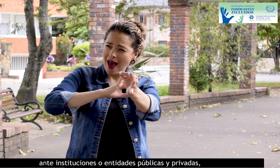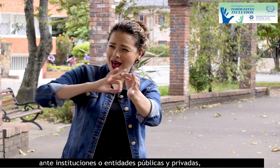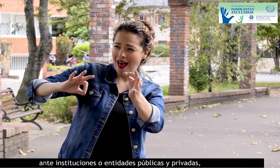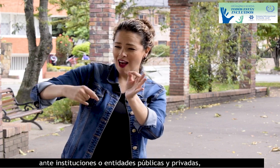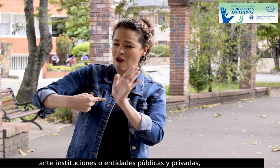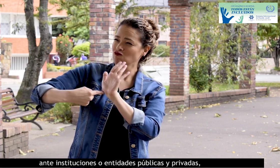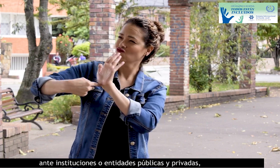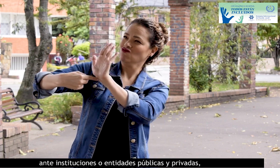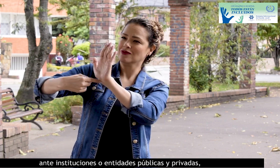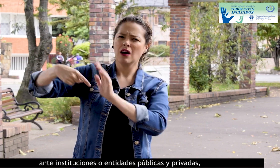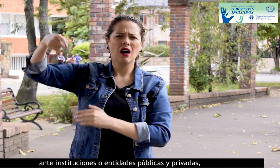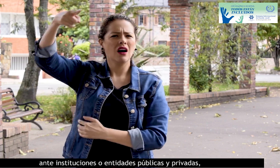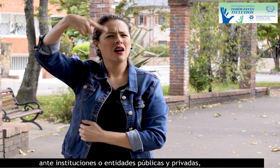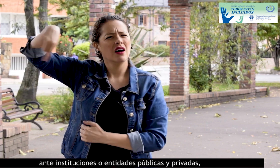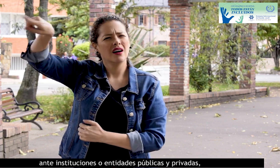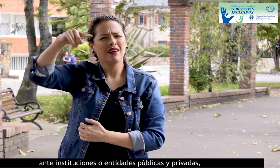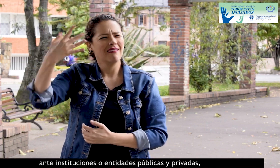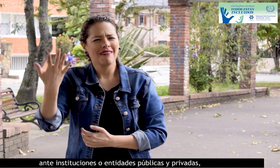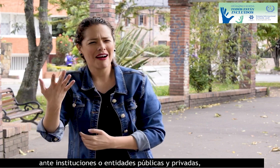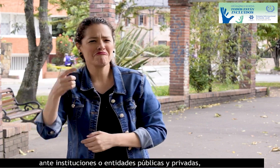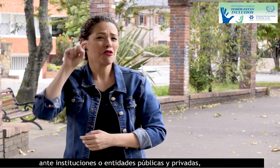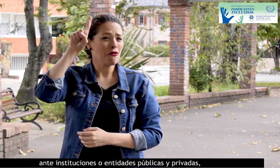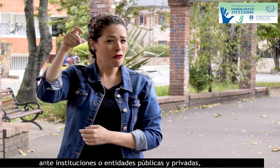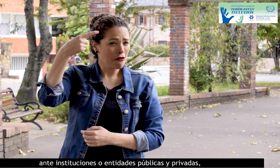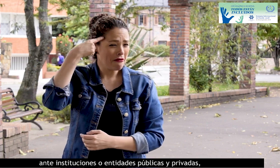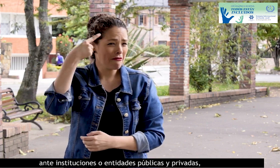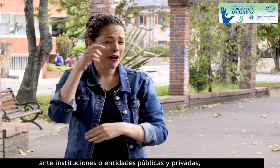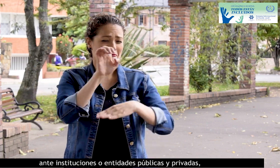ante instituciones o entidades públicas y privadas